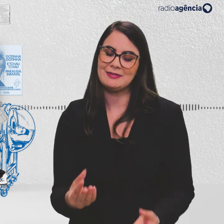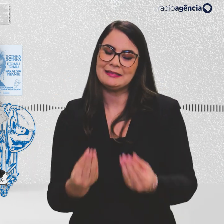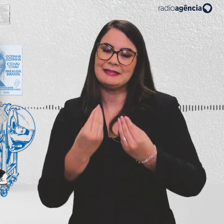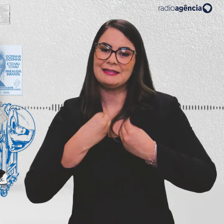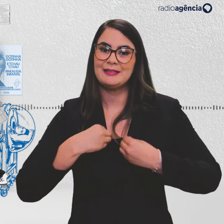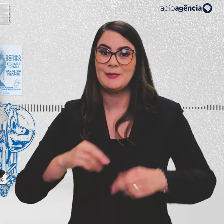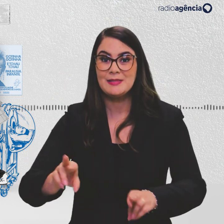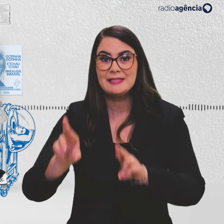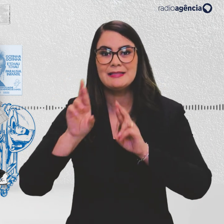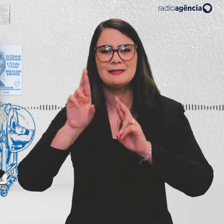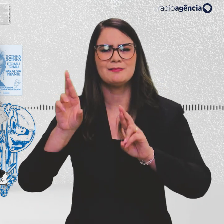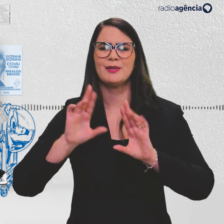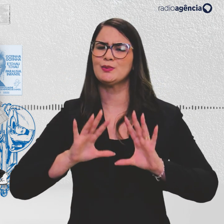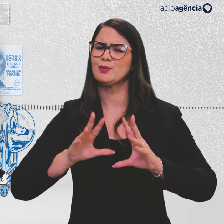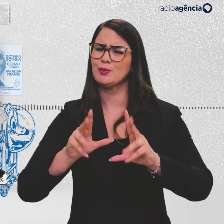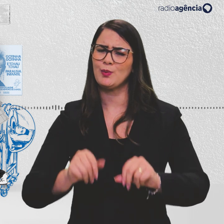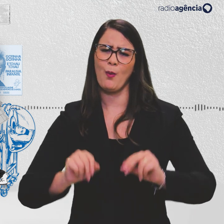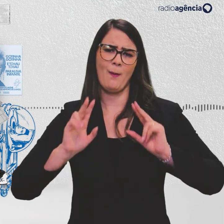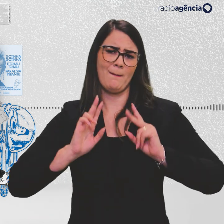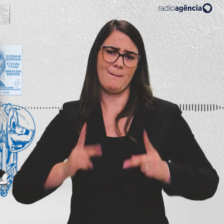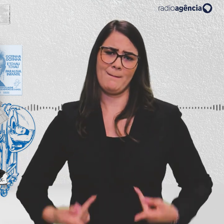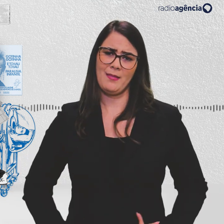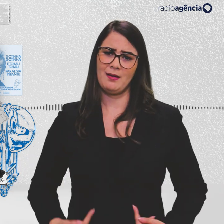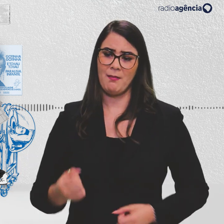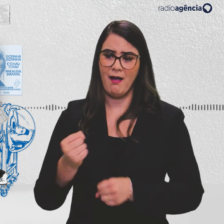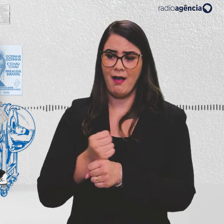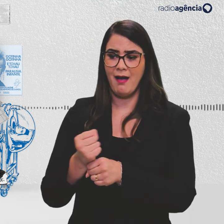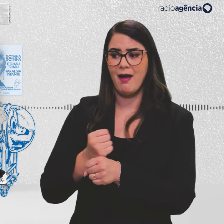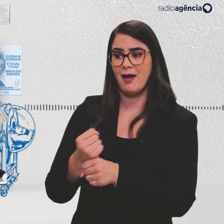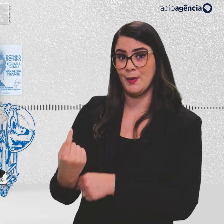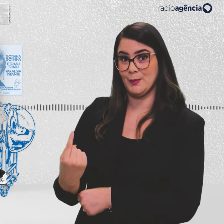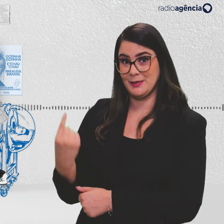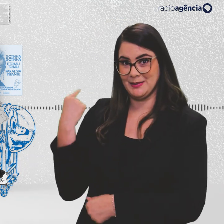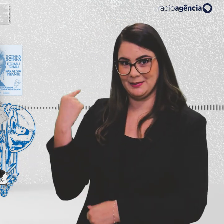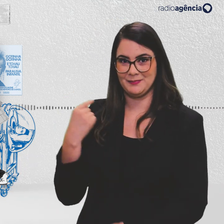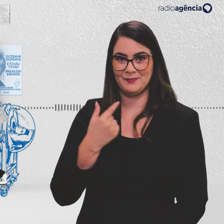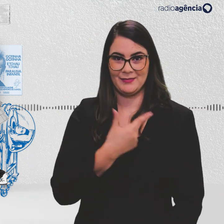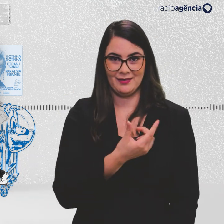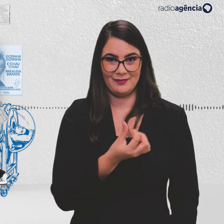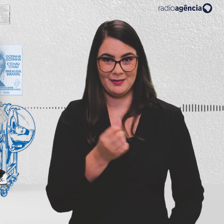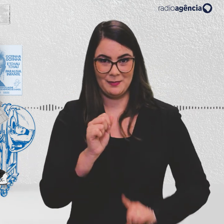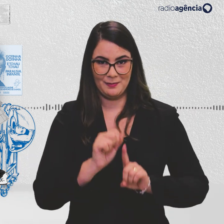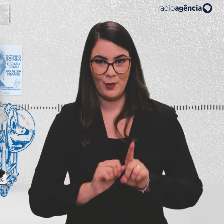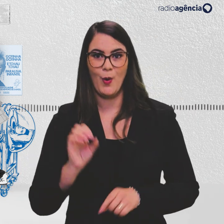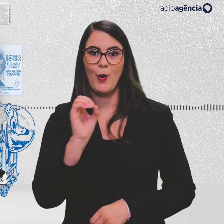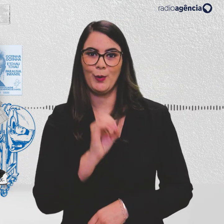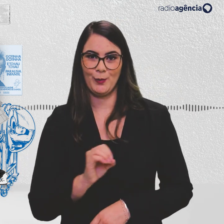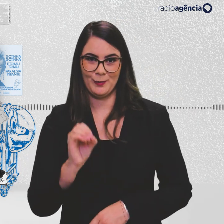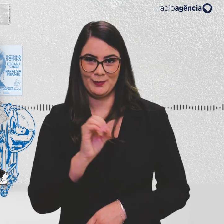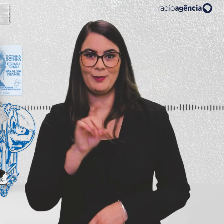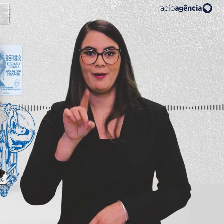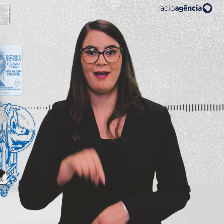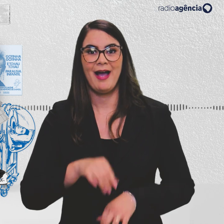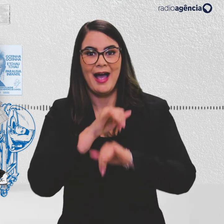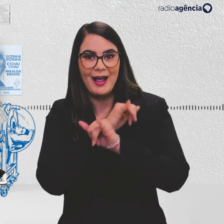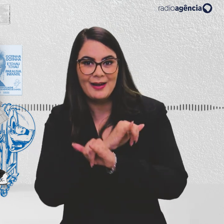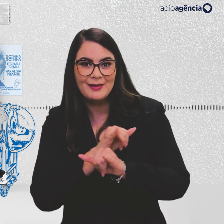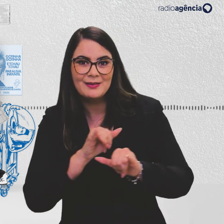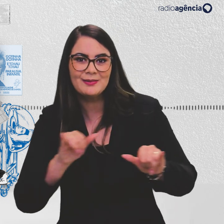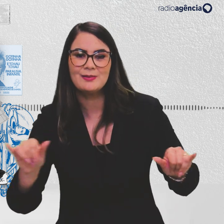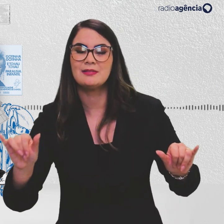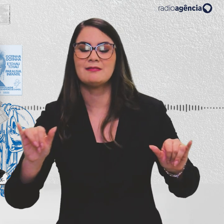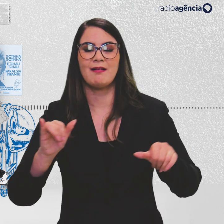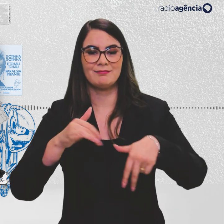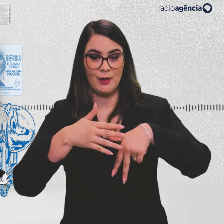esperança para toda a humanidade décadas atrás. 26 de outubro. Quando foi anunciada a